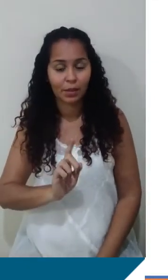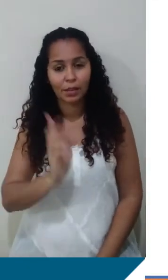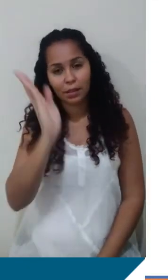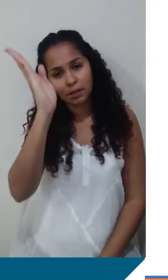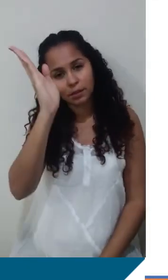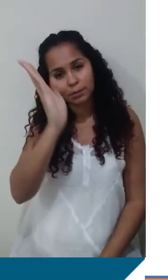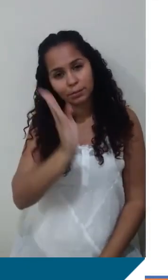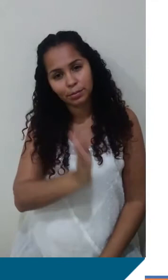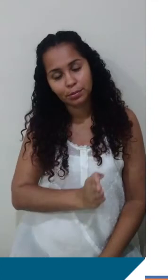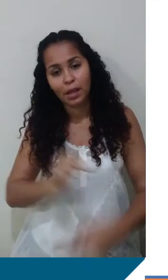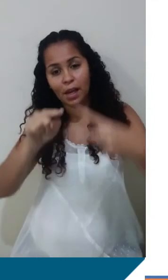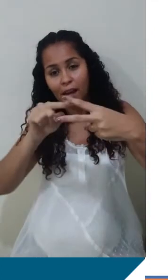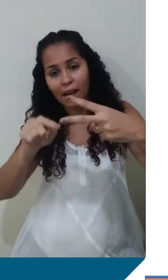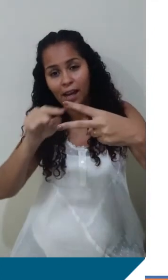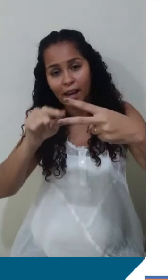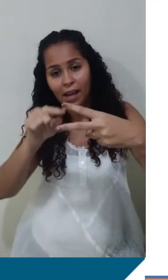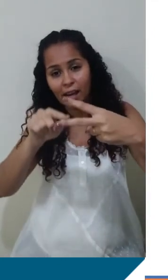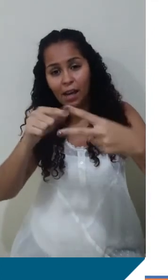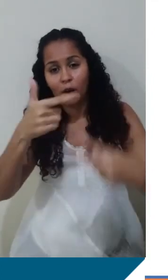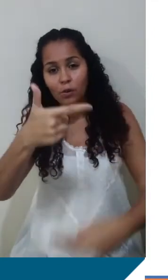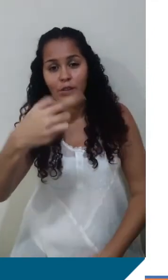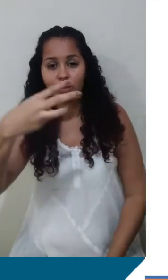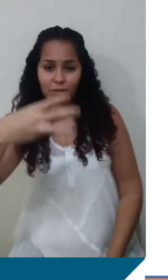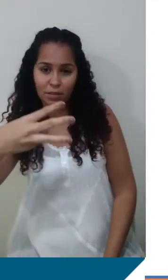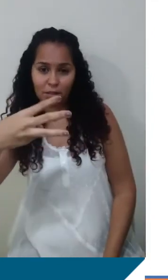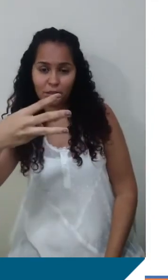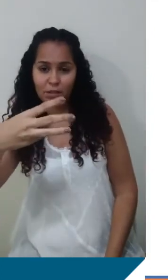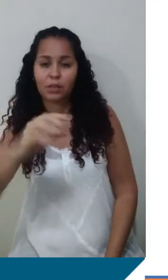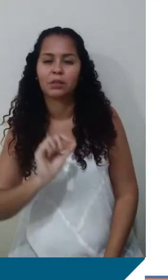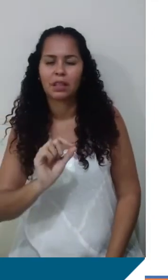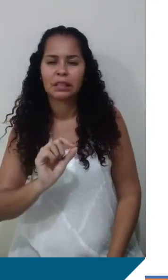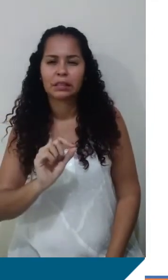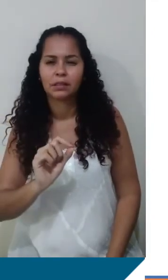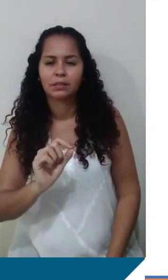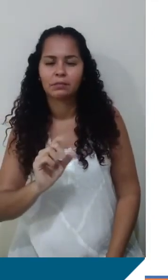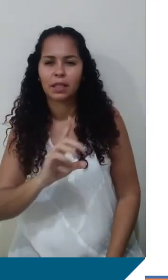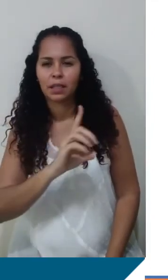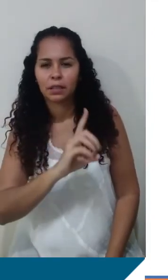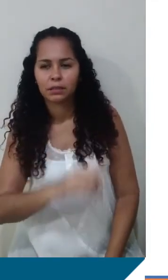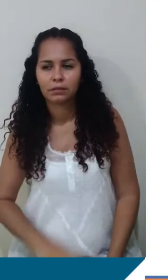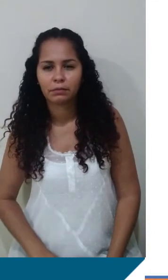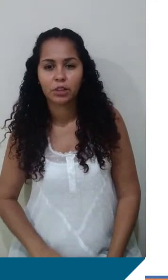23 graus para o lado. Ok? Para a direita. Ok?